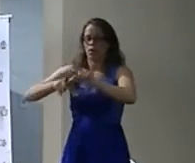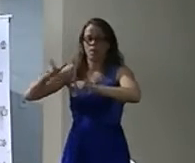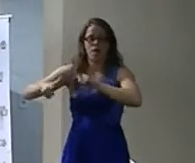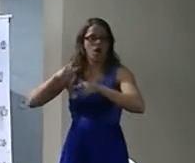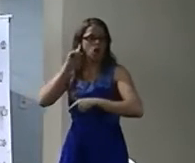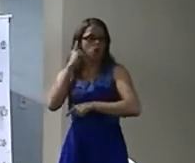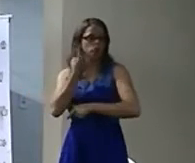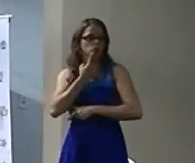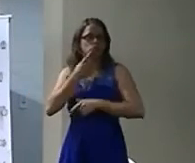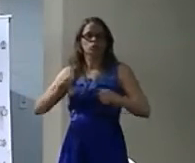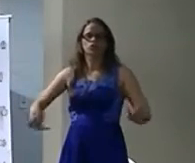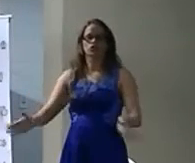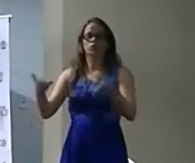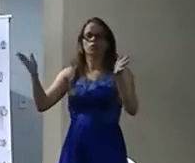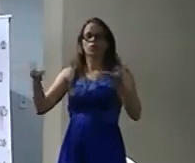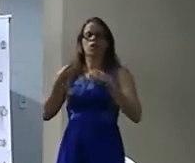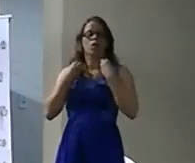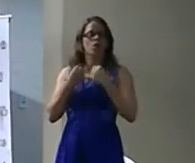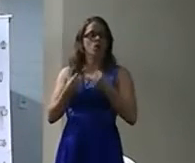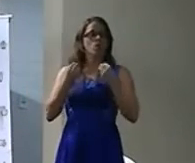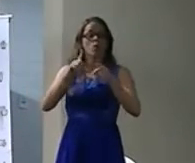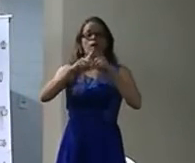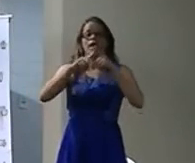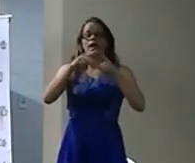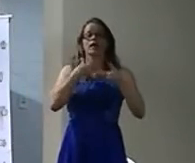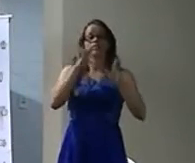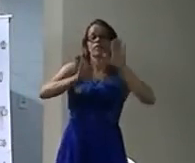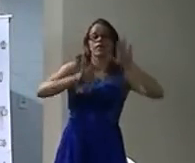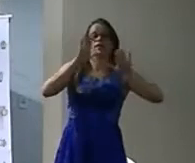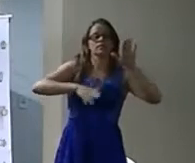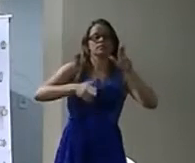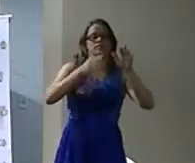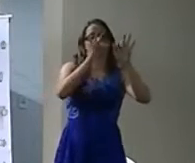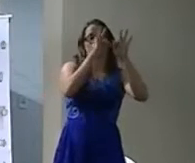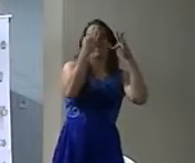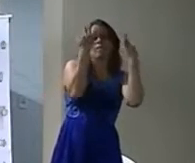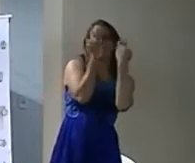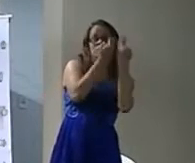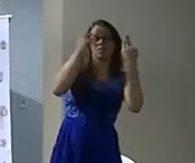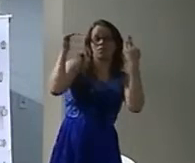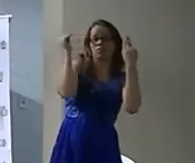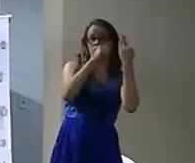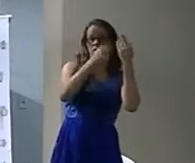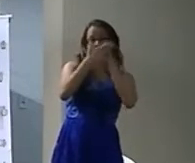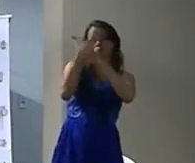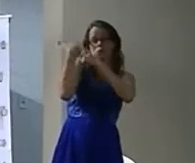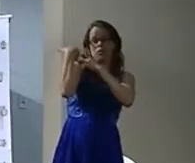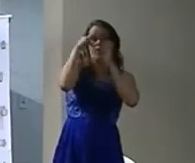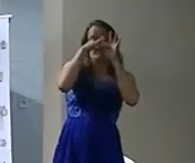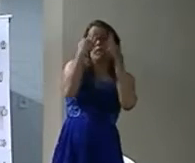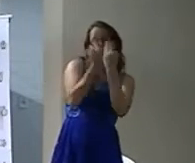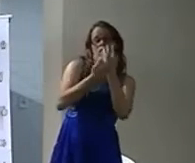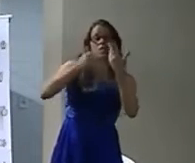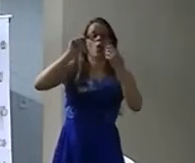necessária Para ser educador Por favor, entregar na mão de responsabilidade do intérprete Ele não tem essa competência Não é dele essa função